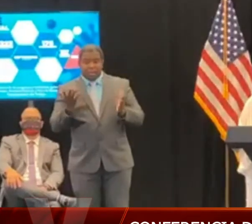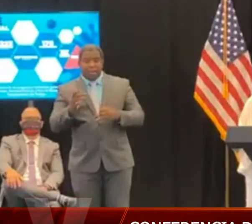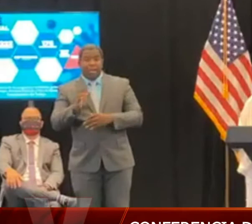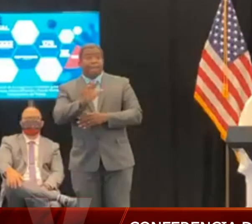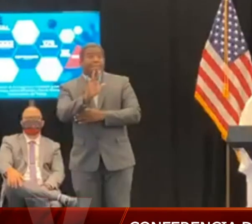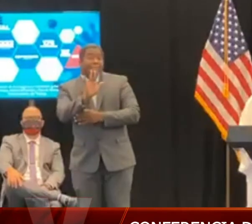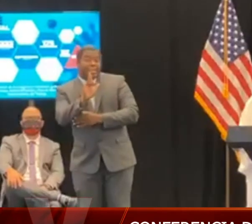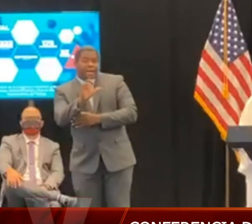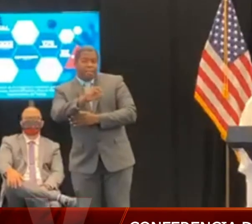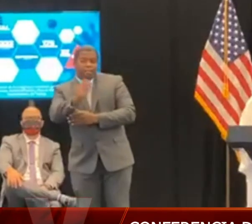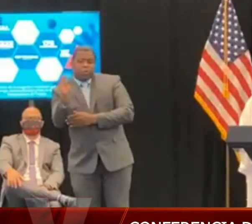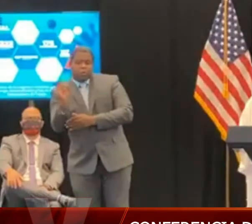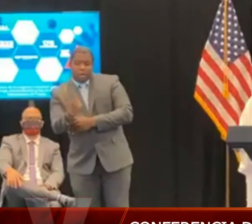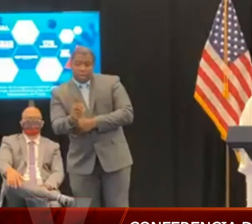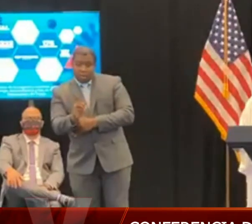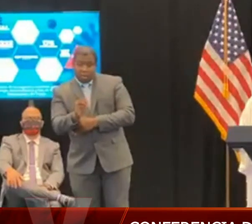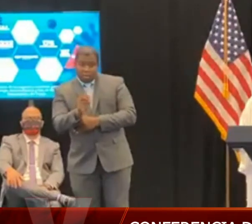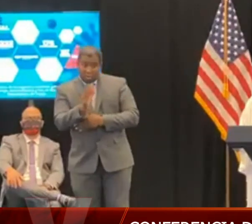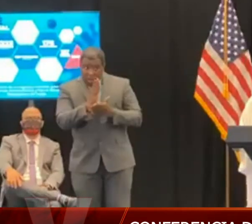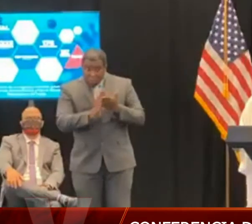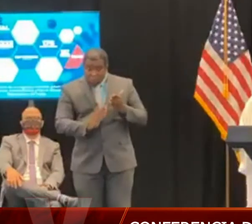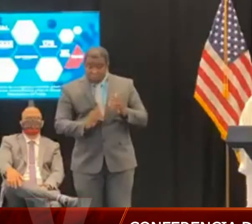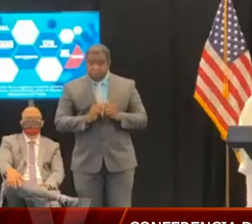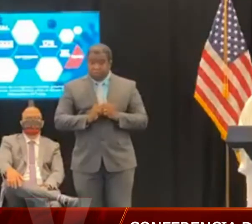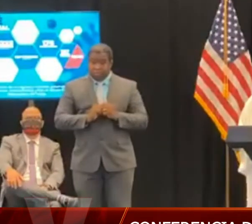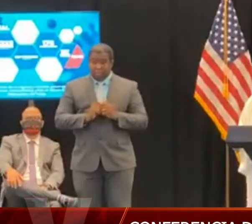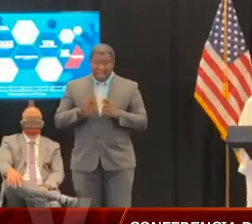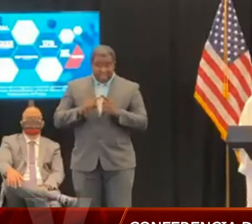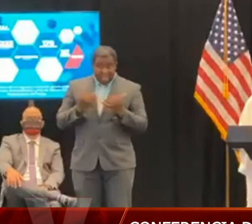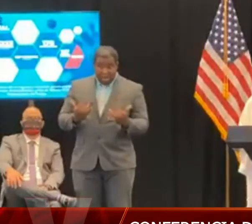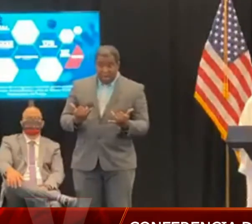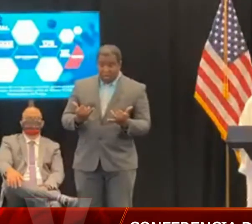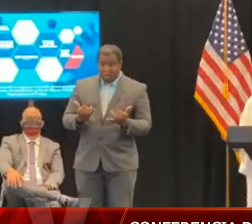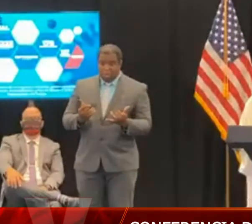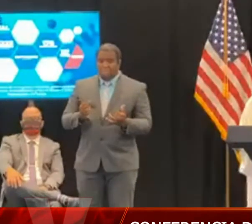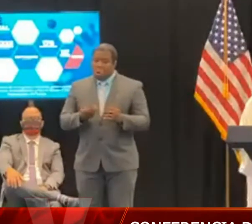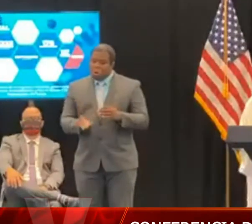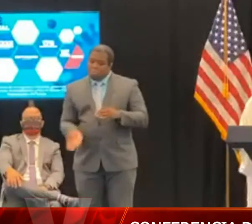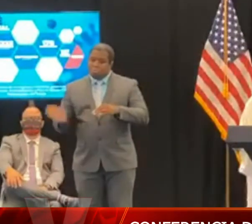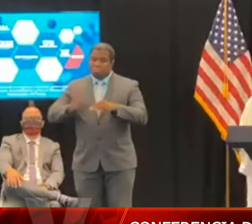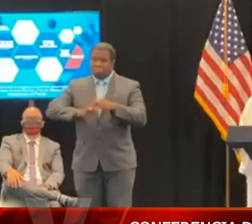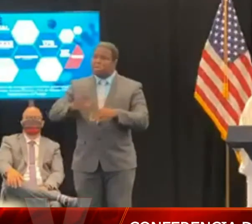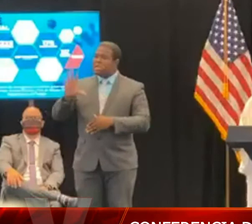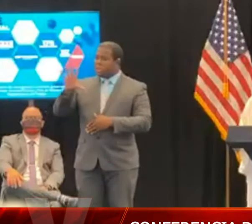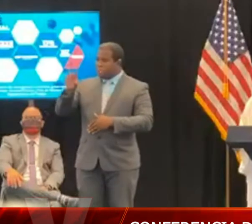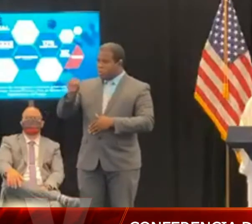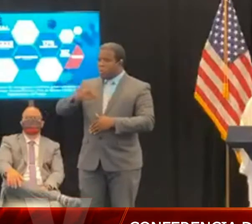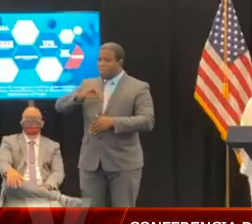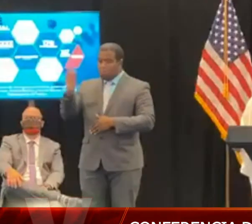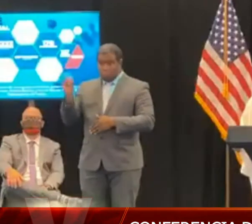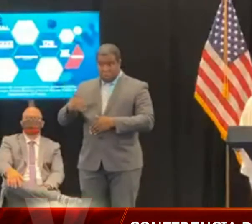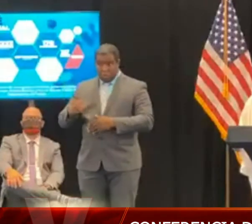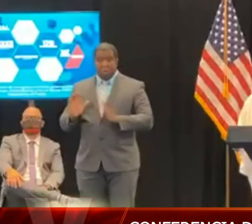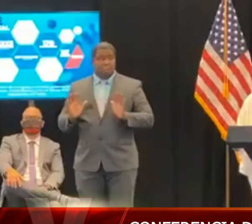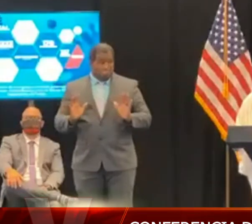por ciento, podrán atender ahora un 50 por ciento de su capacidad en el interior.